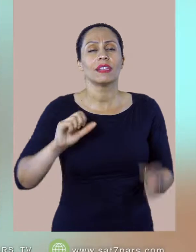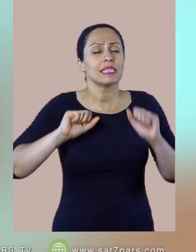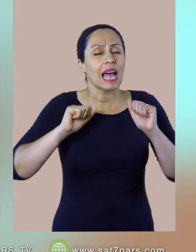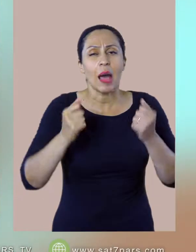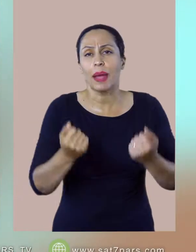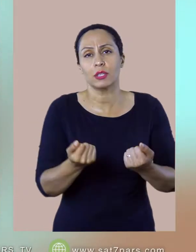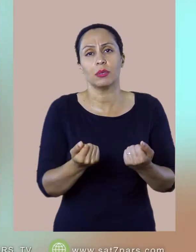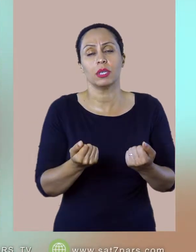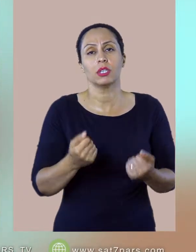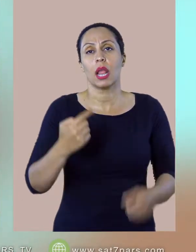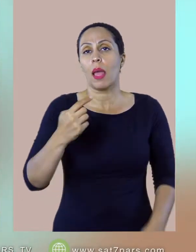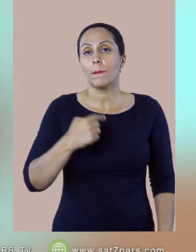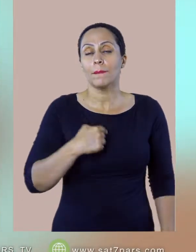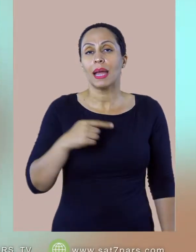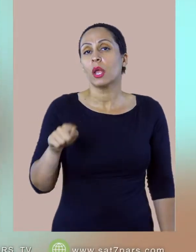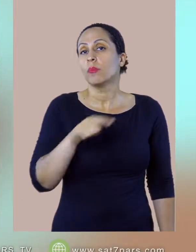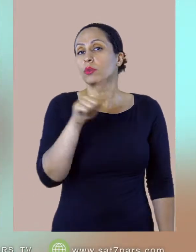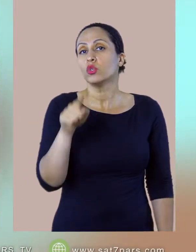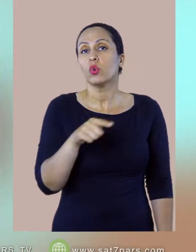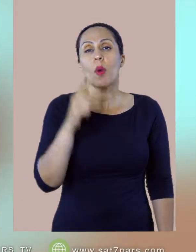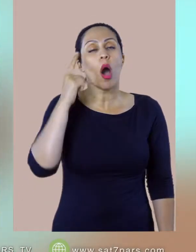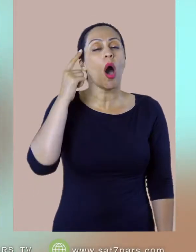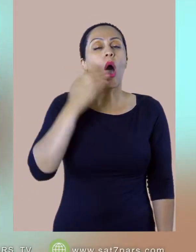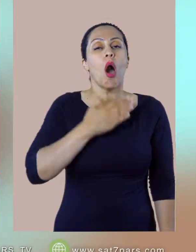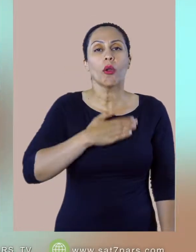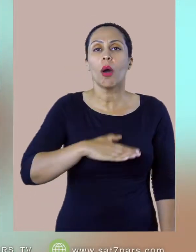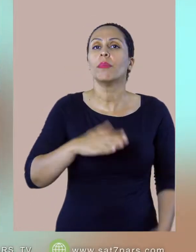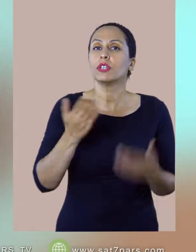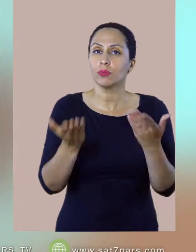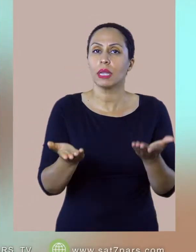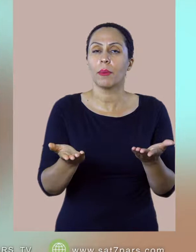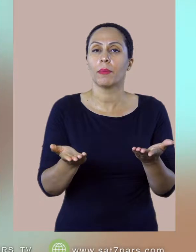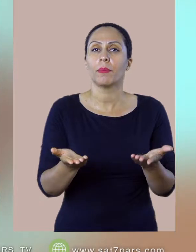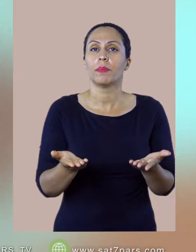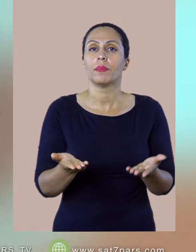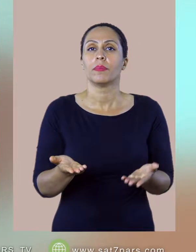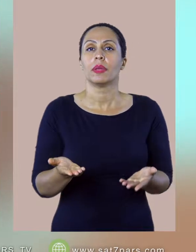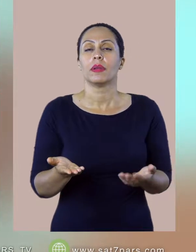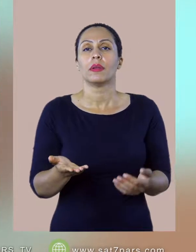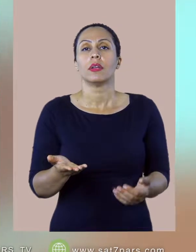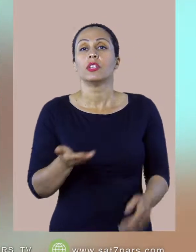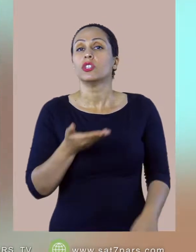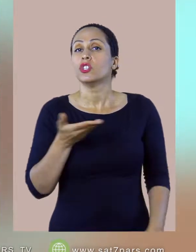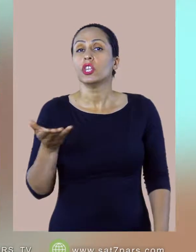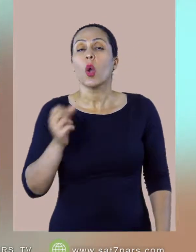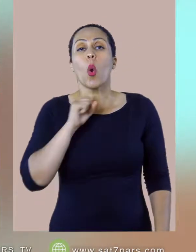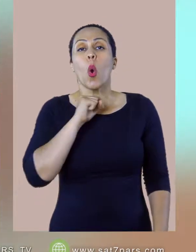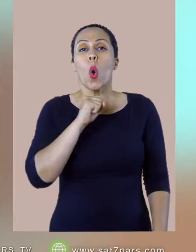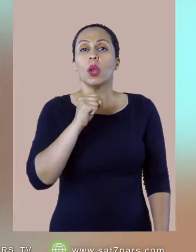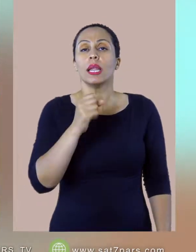که من به شما آسایش خواهم بخشید به به چه وعده زیبایی هست